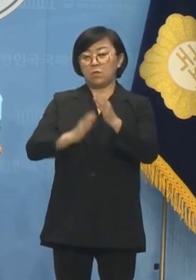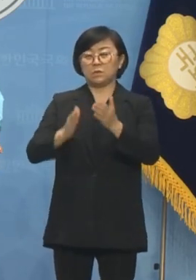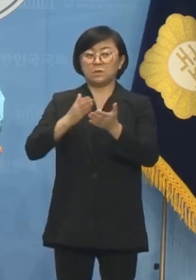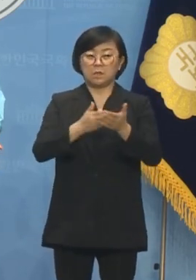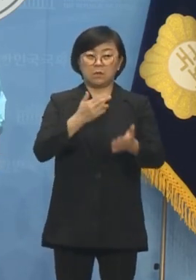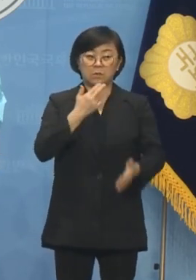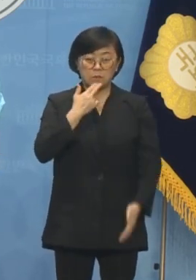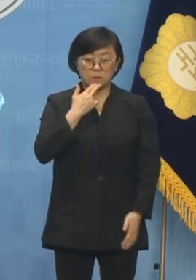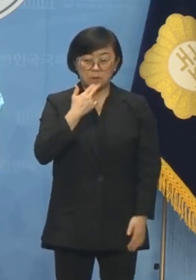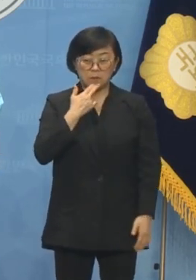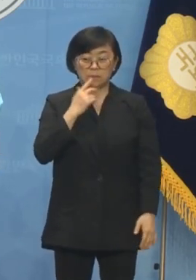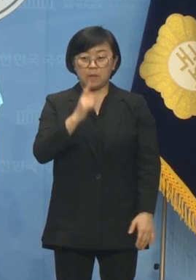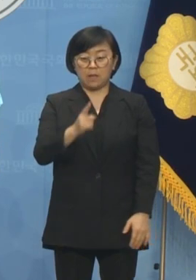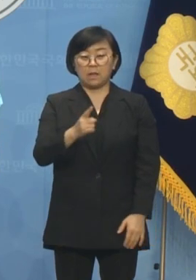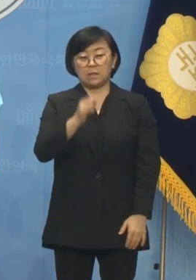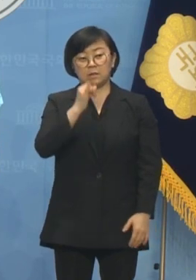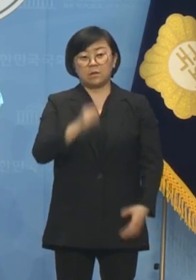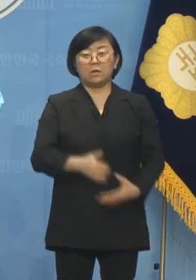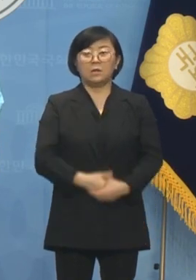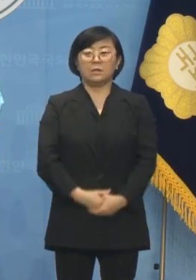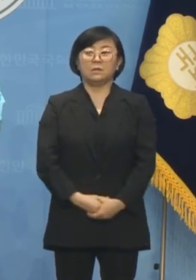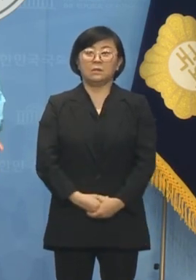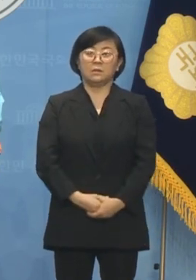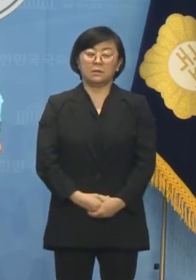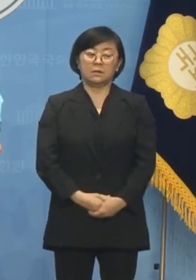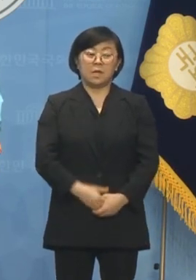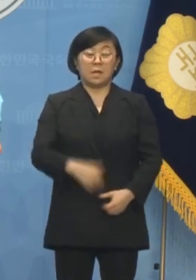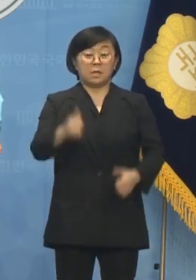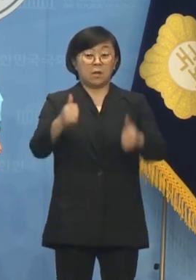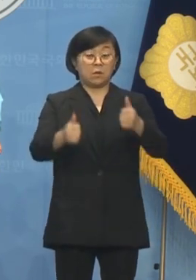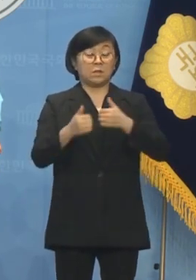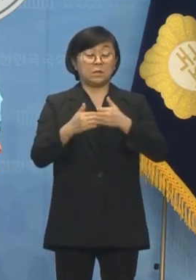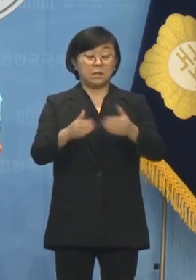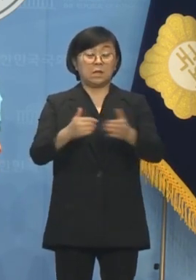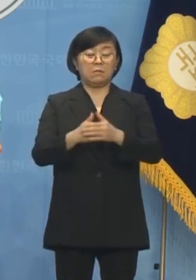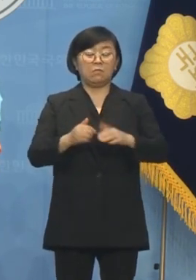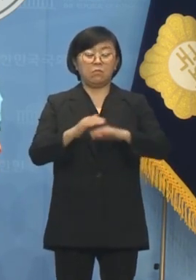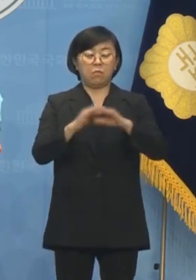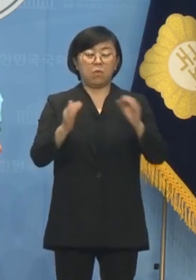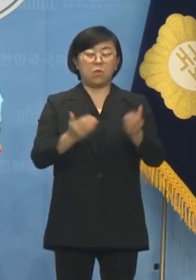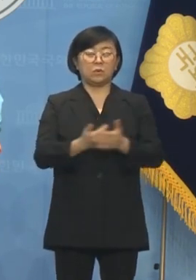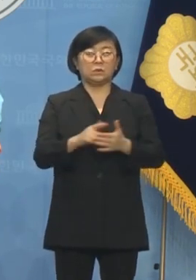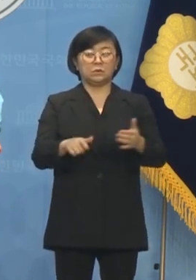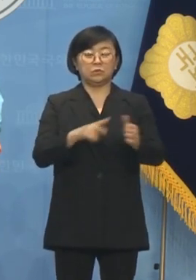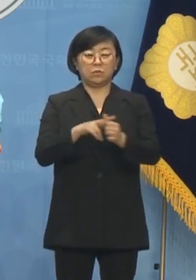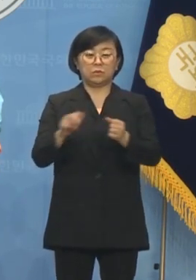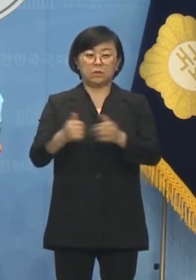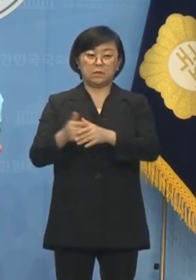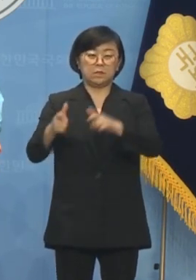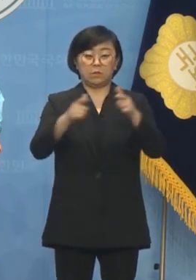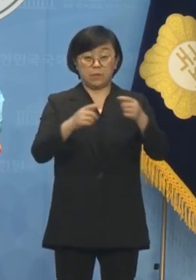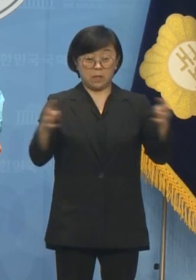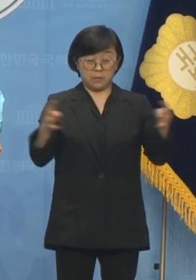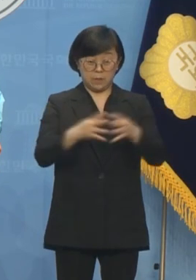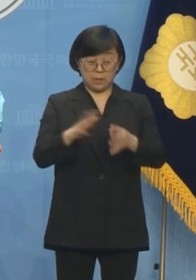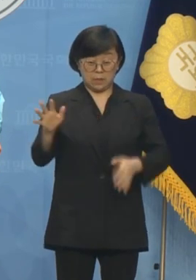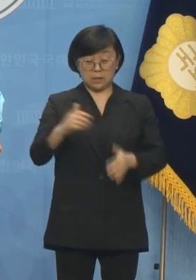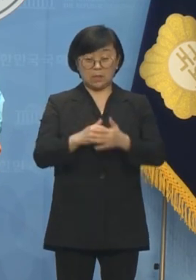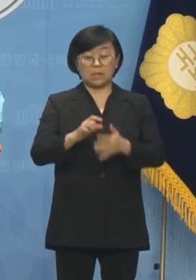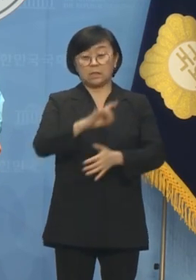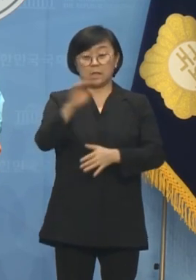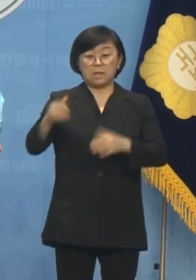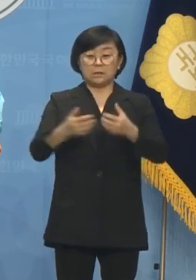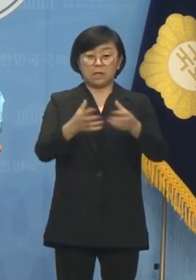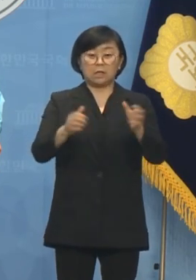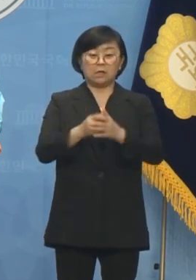제안이 없었다라고 말씀하시다니요. 경선을 진행한 모든 후보들은 지역별 합의를 한 것이 아닙니다. 각 당에